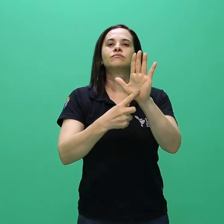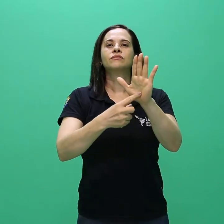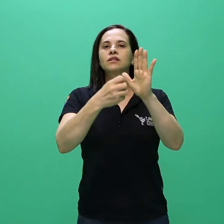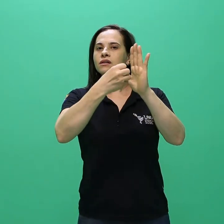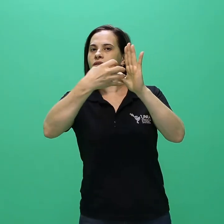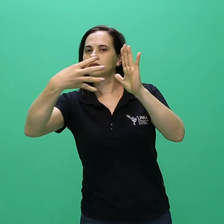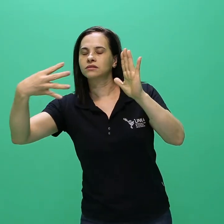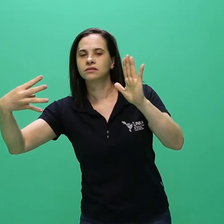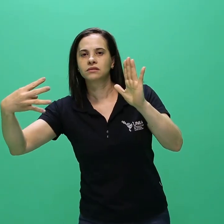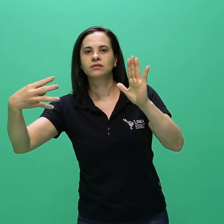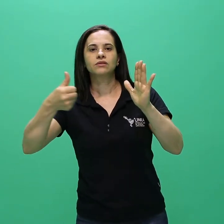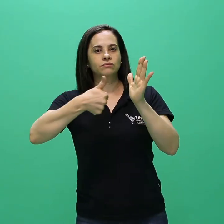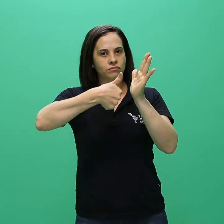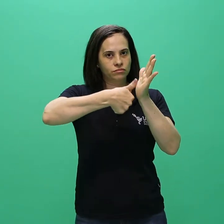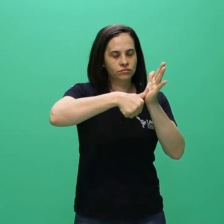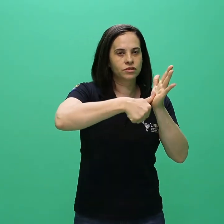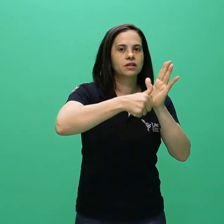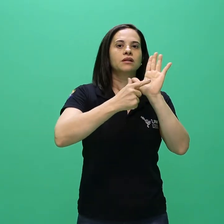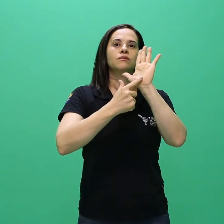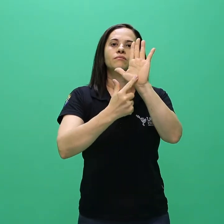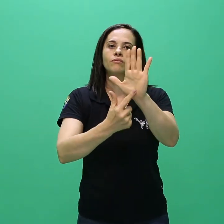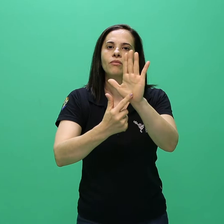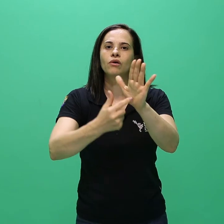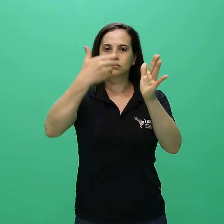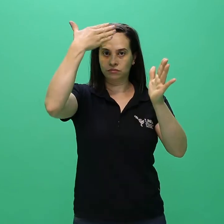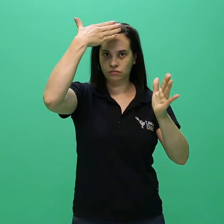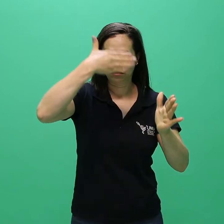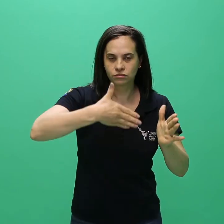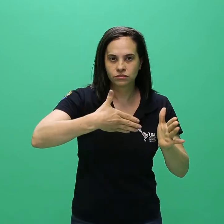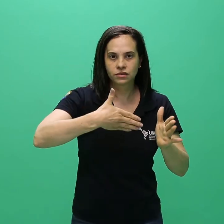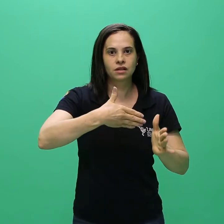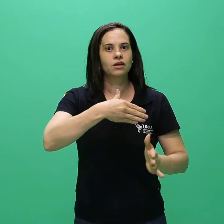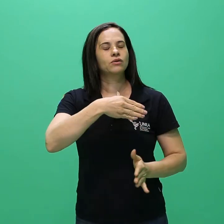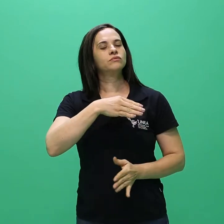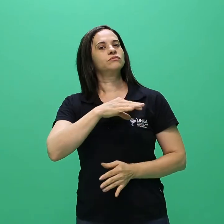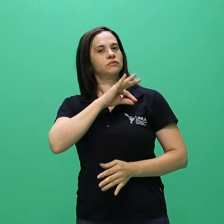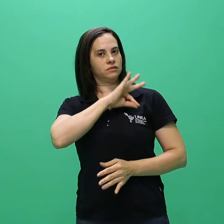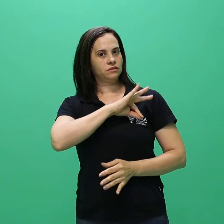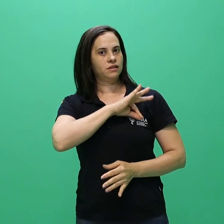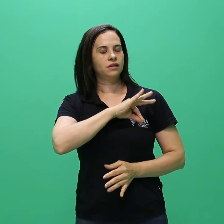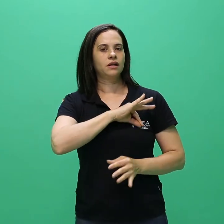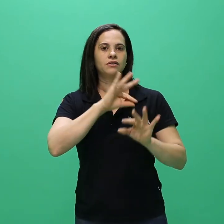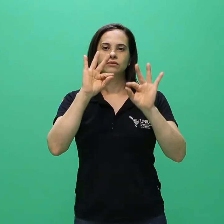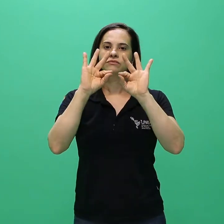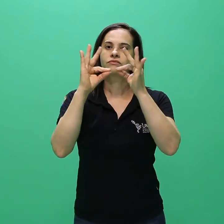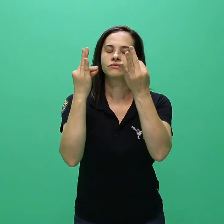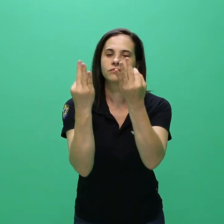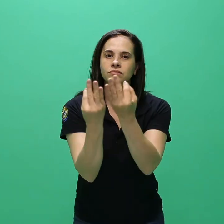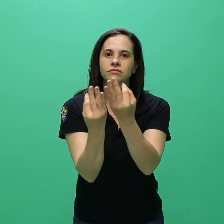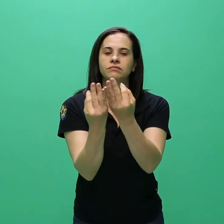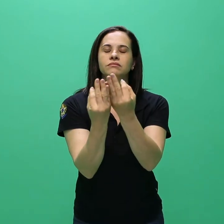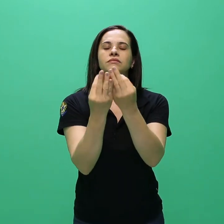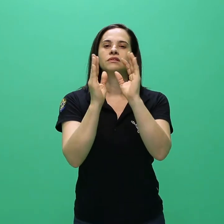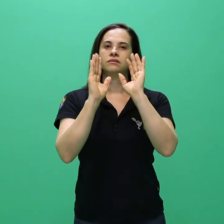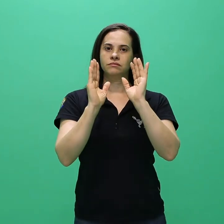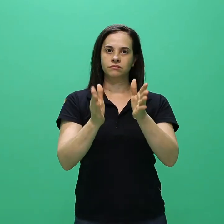convocação, documentos que comprovem a renda familiar, devendo estes estar em conformidade